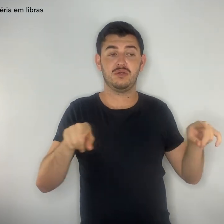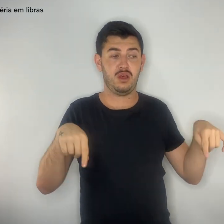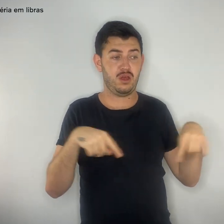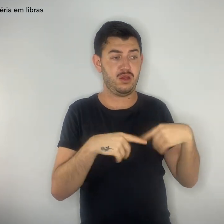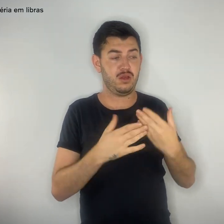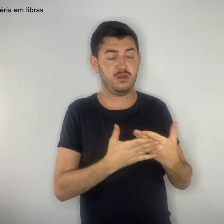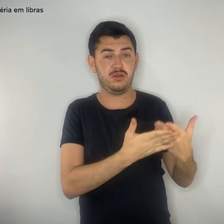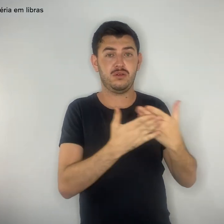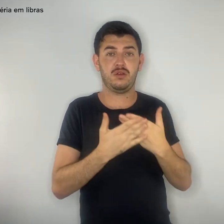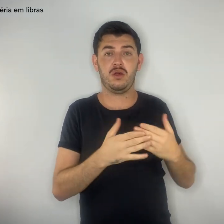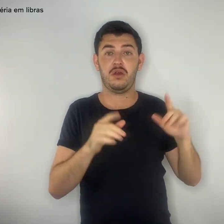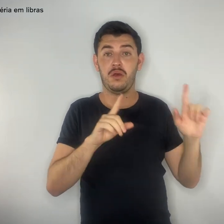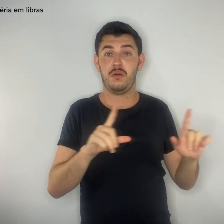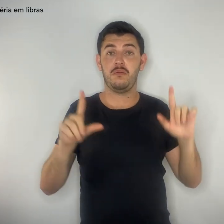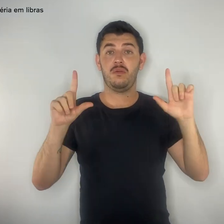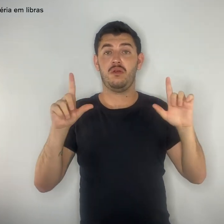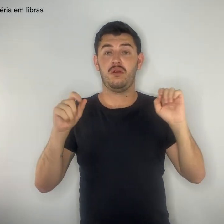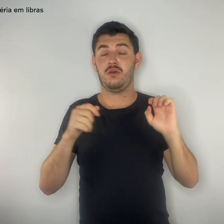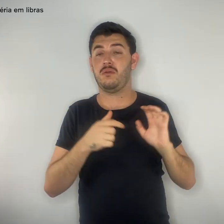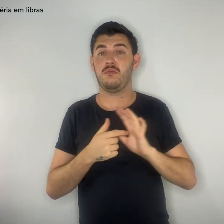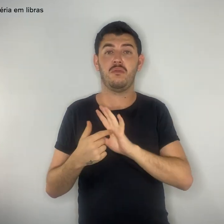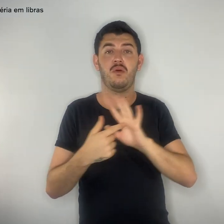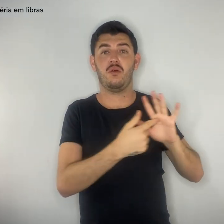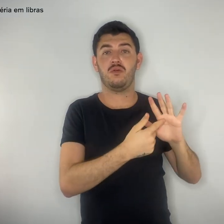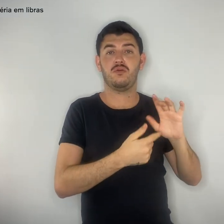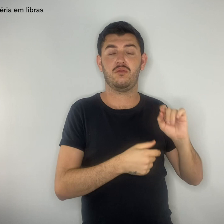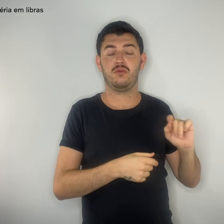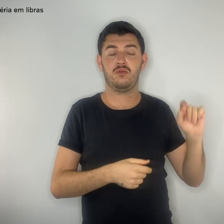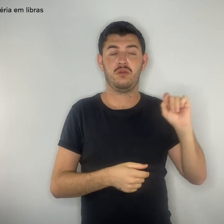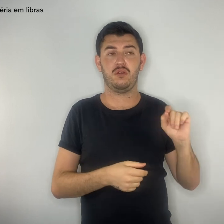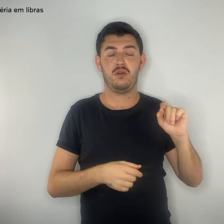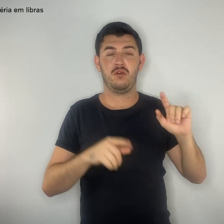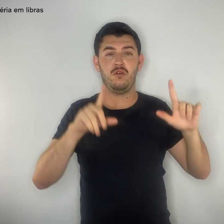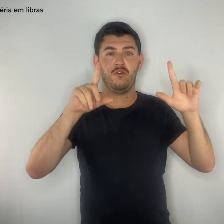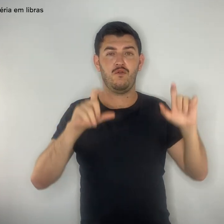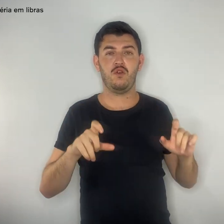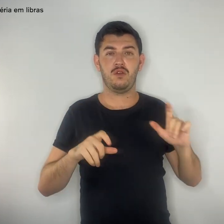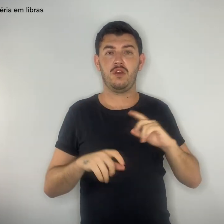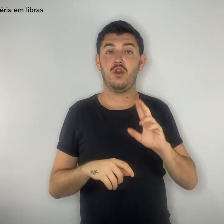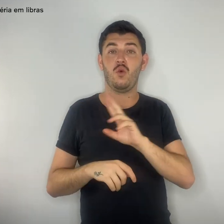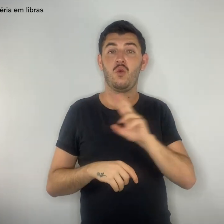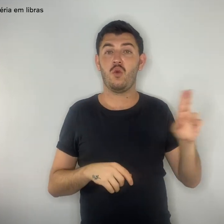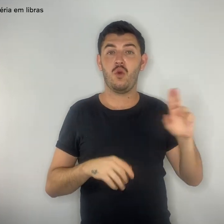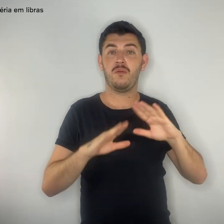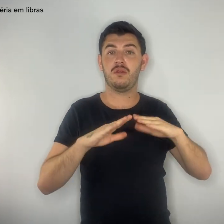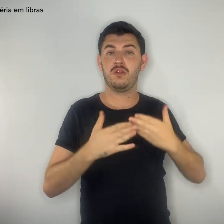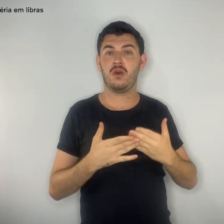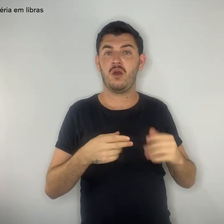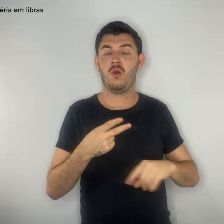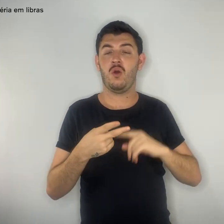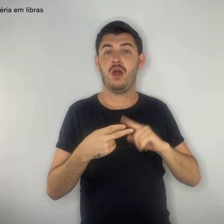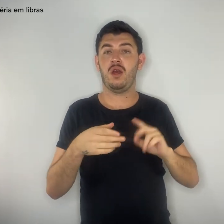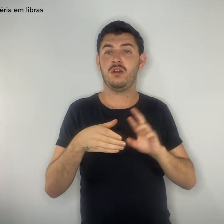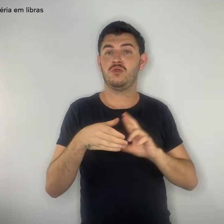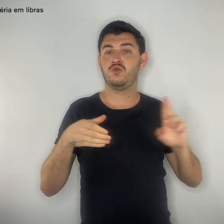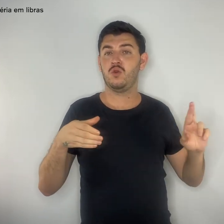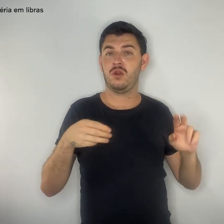imagens com o nome da escola, a regional e a turma em que você leciona